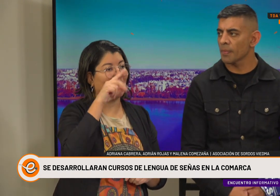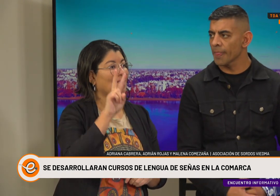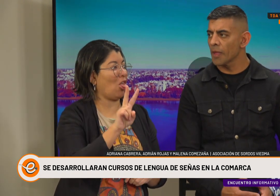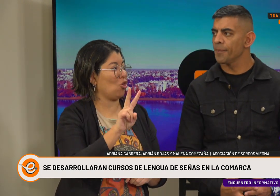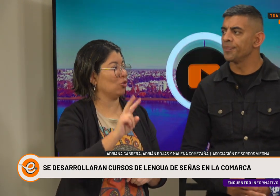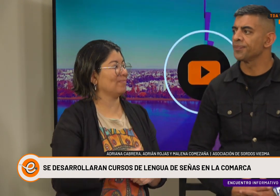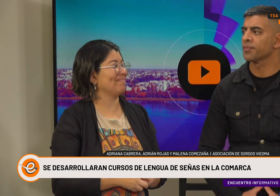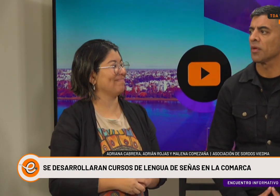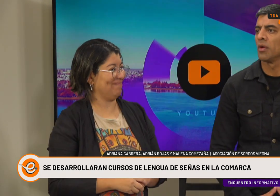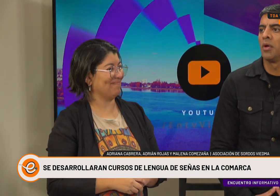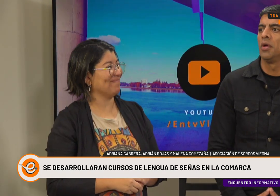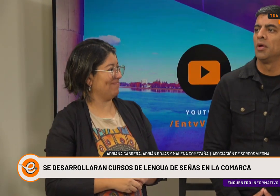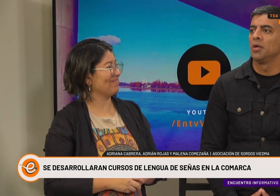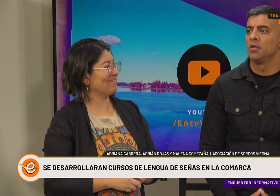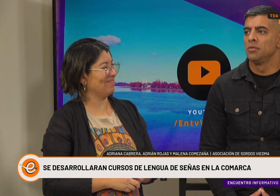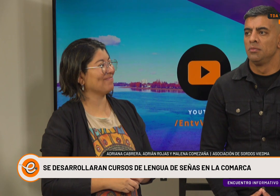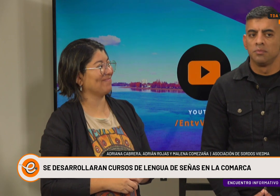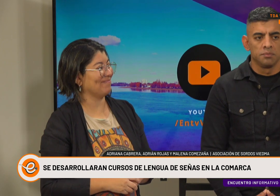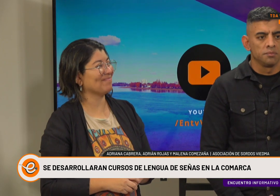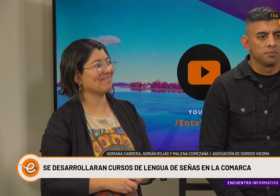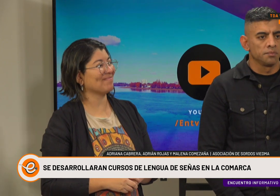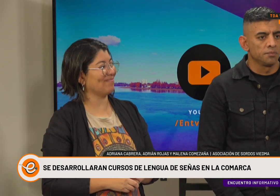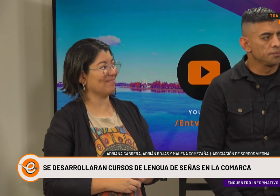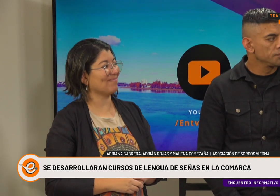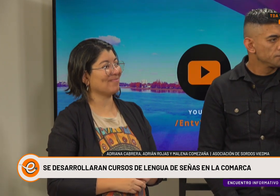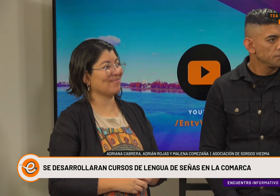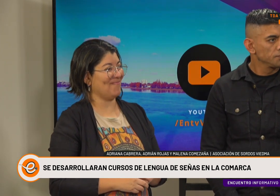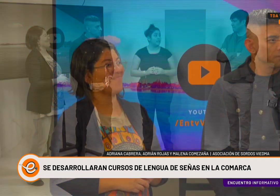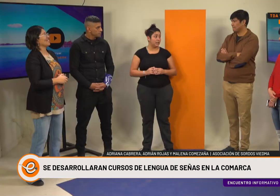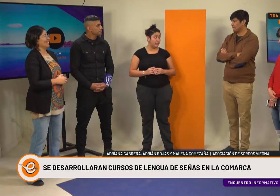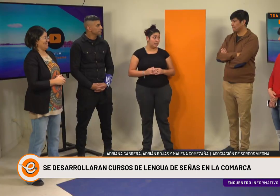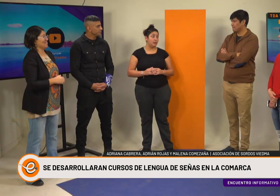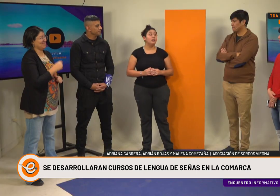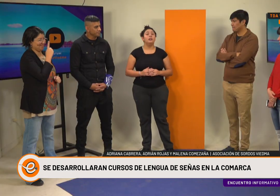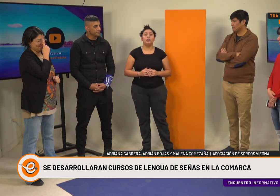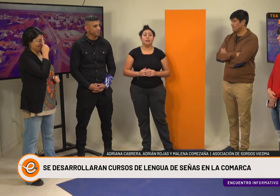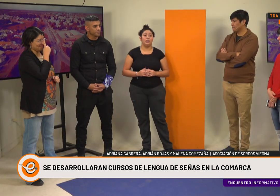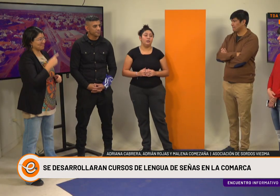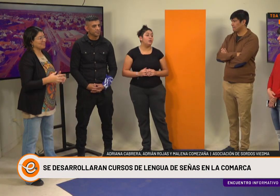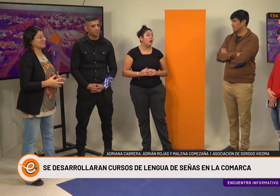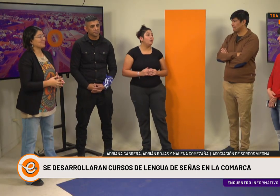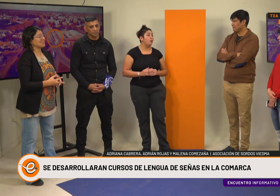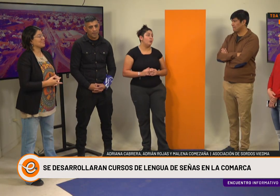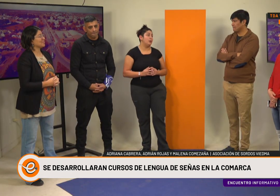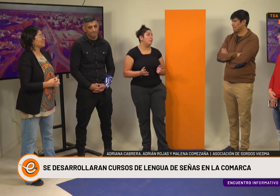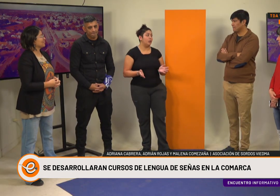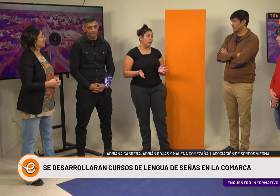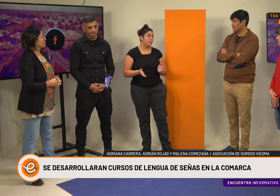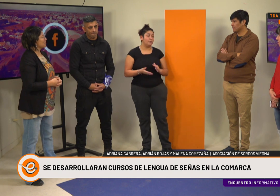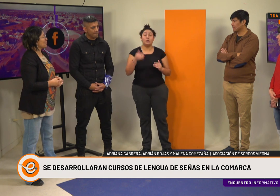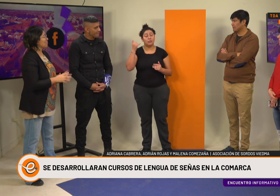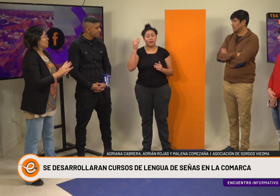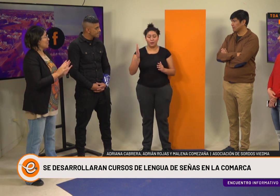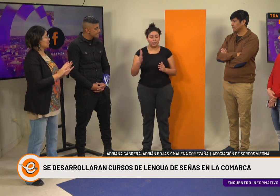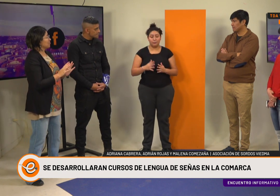-72. Ese es su número de teléfono. Solamente recibe mensajes, no audios, no WhatsApp, porque